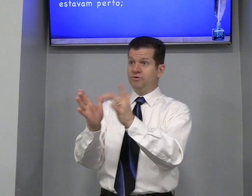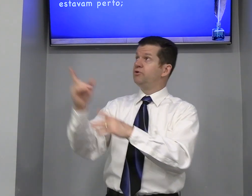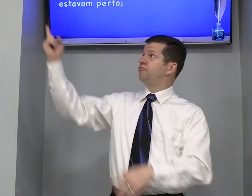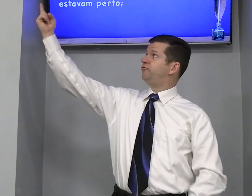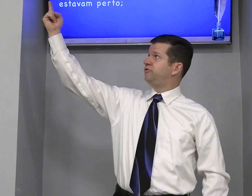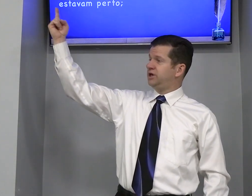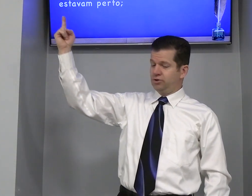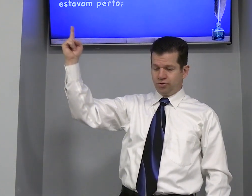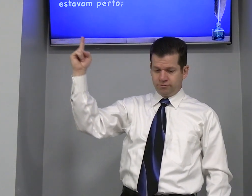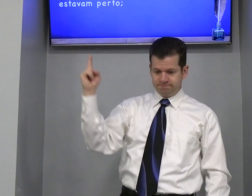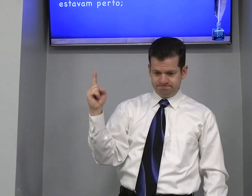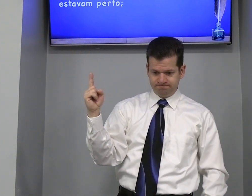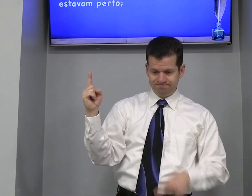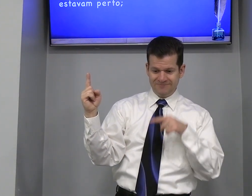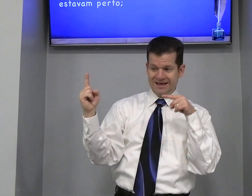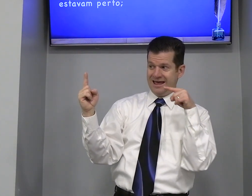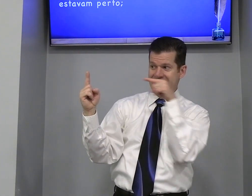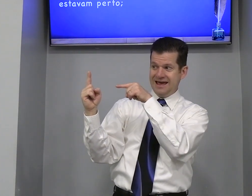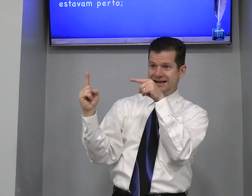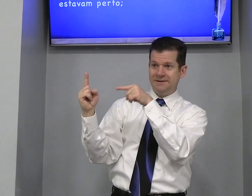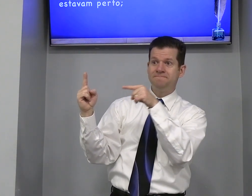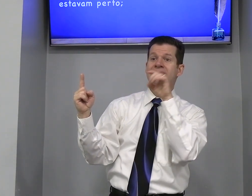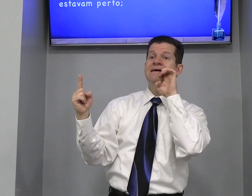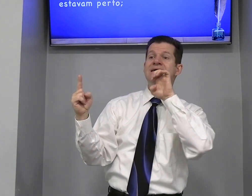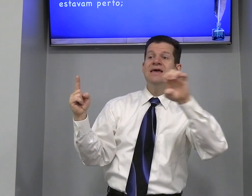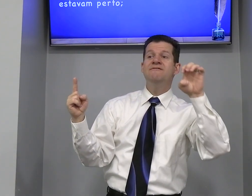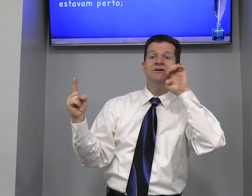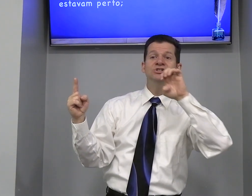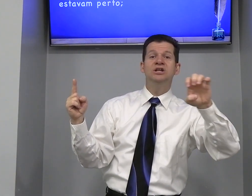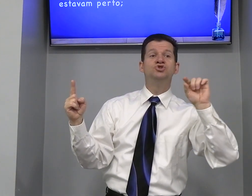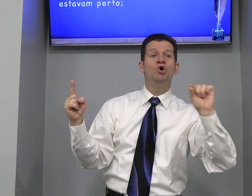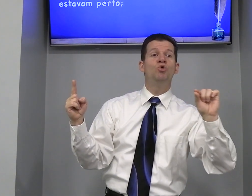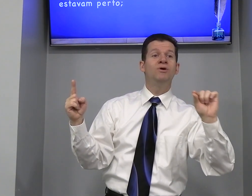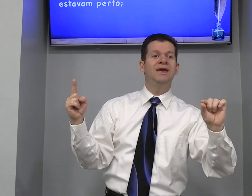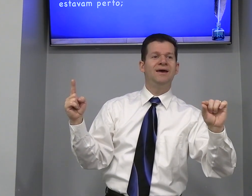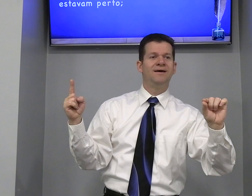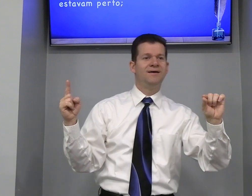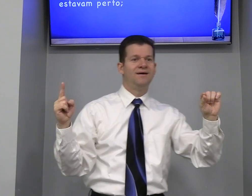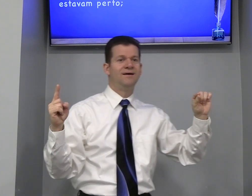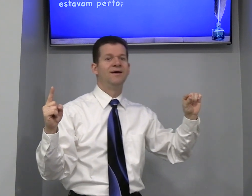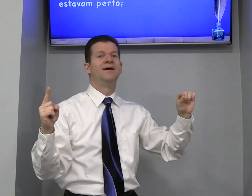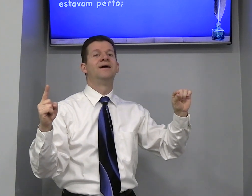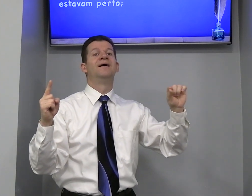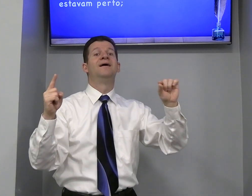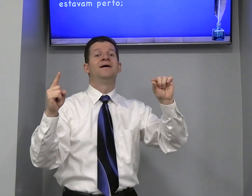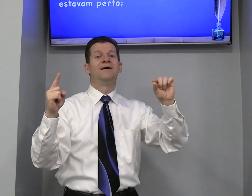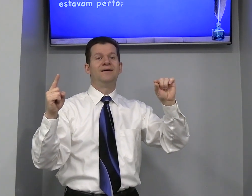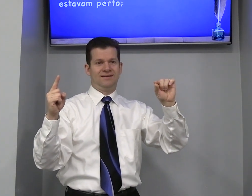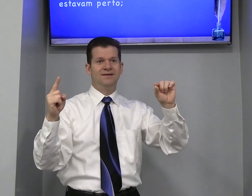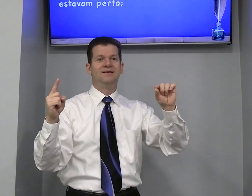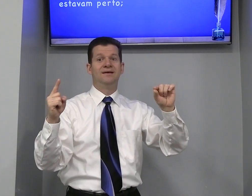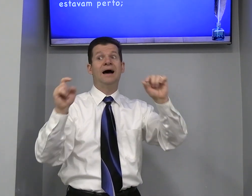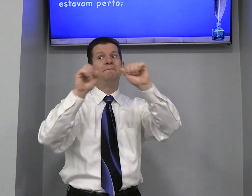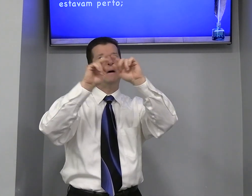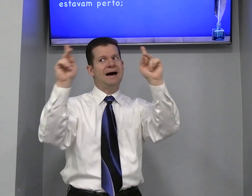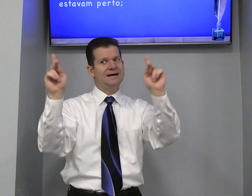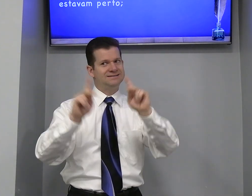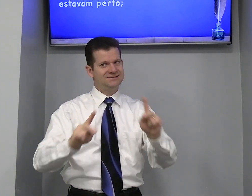Vindo Ele Evangelizou O que? A paz A paz